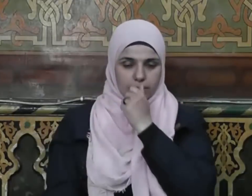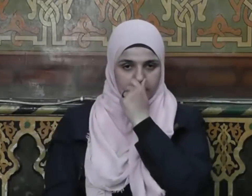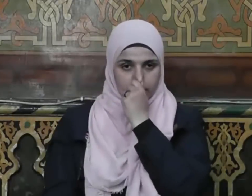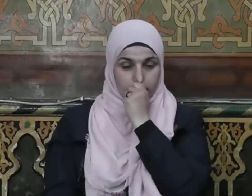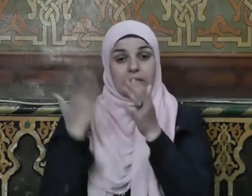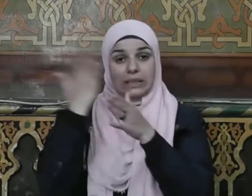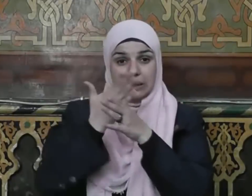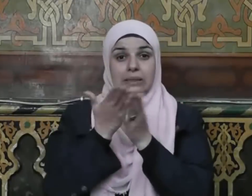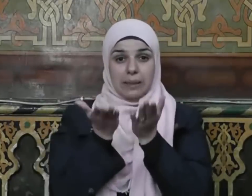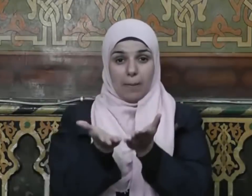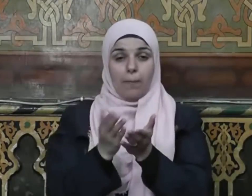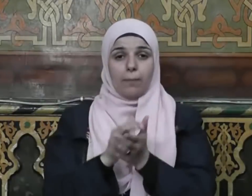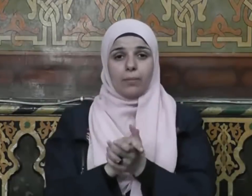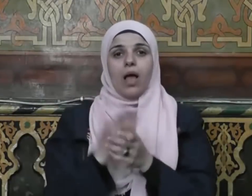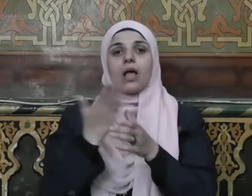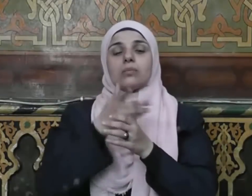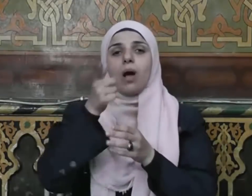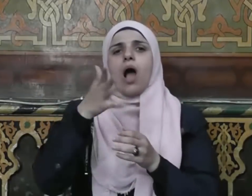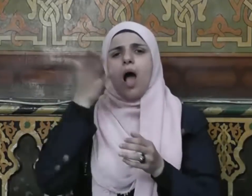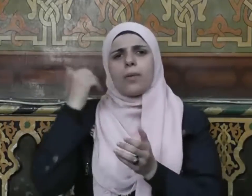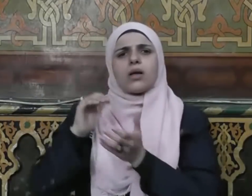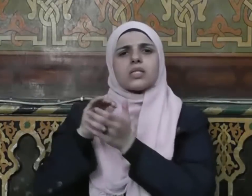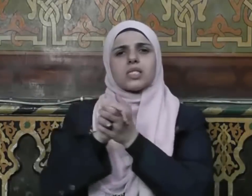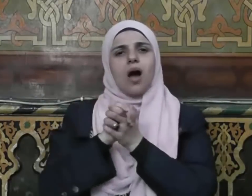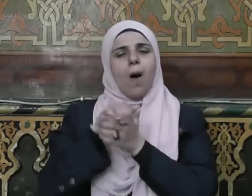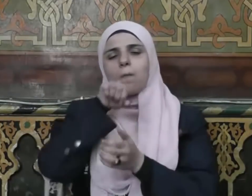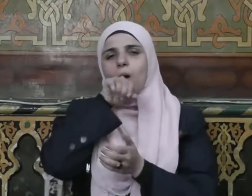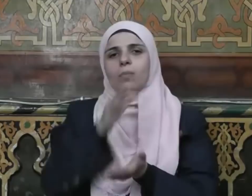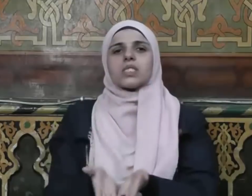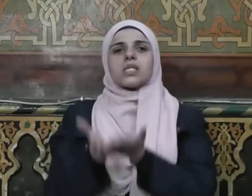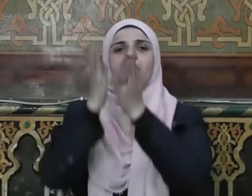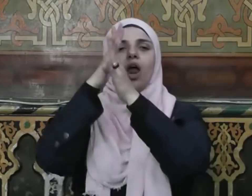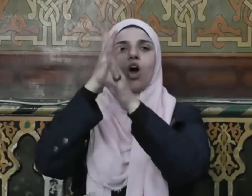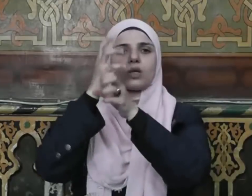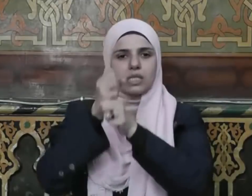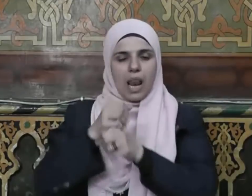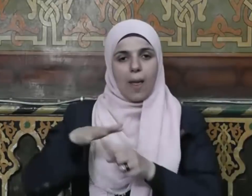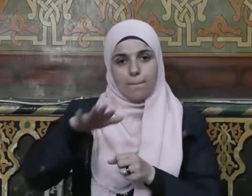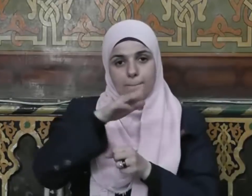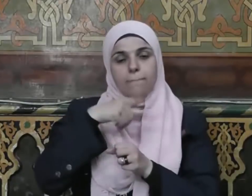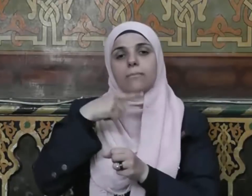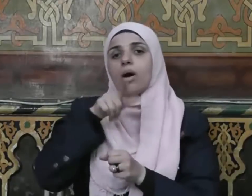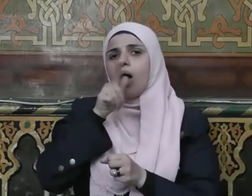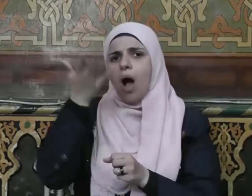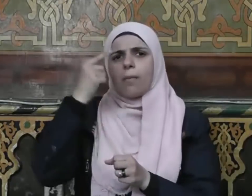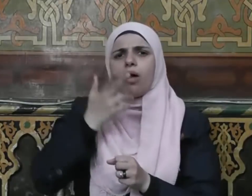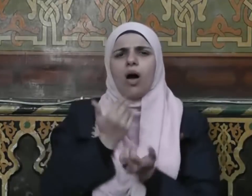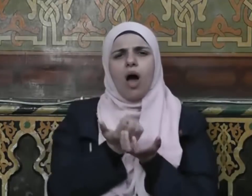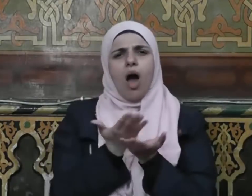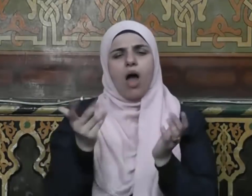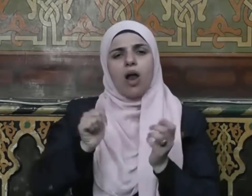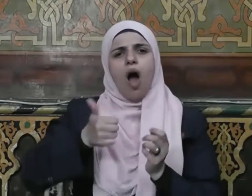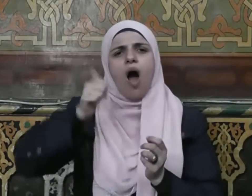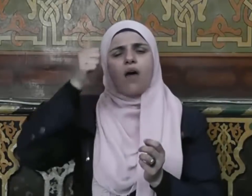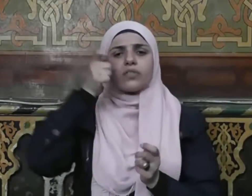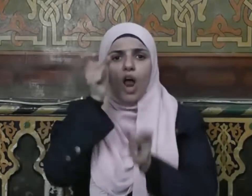لذا كان أصحاب النبي صلى الله عليه وسلم خير هذه